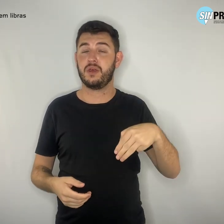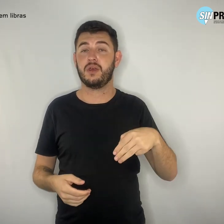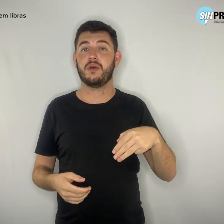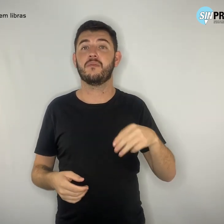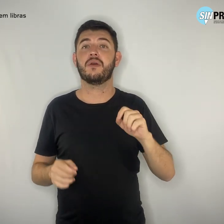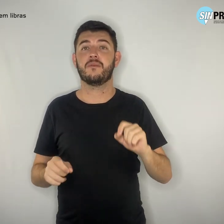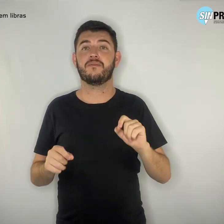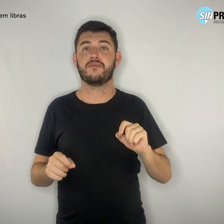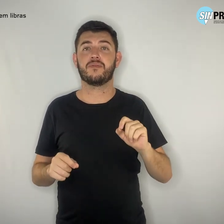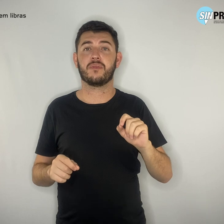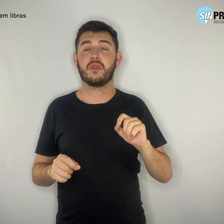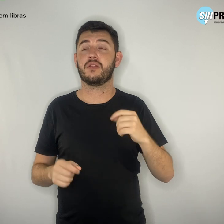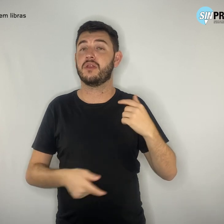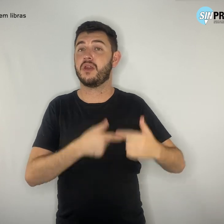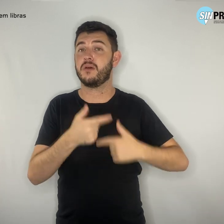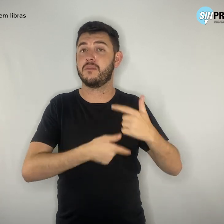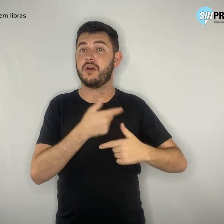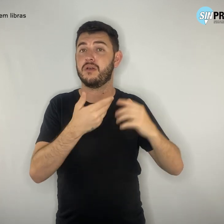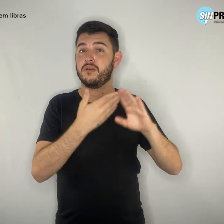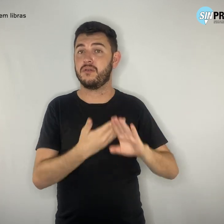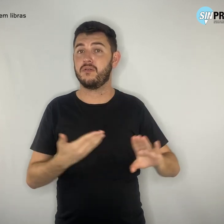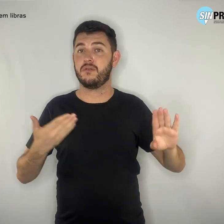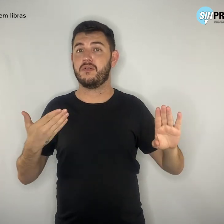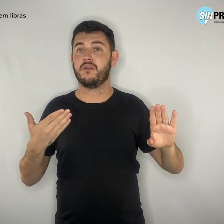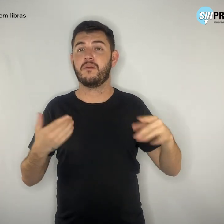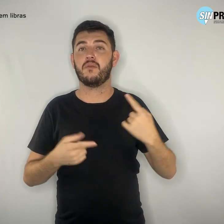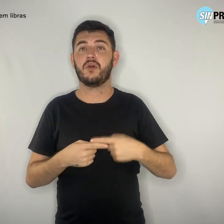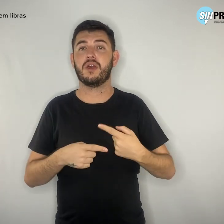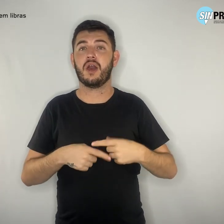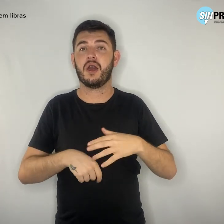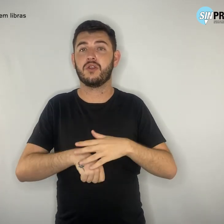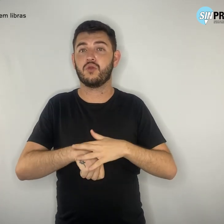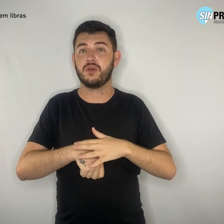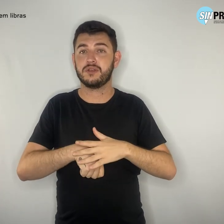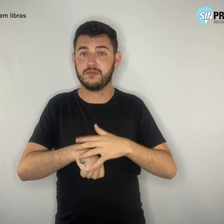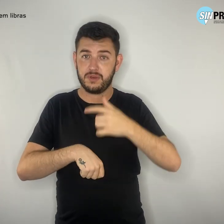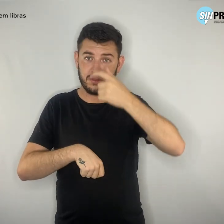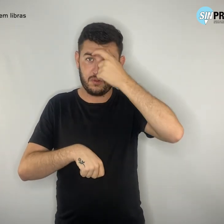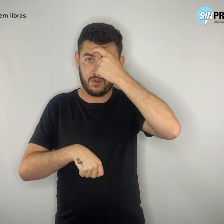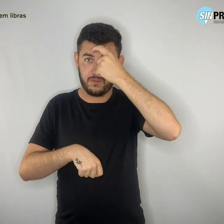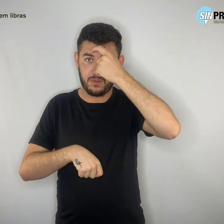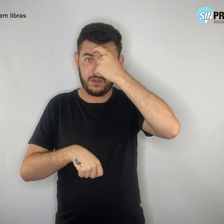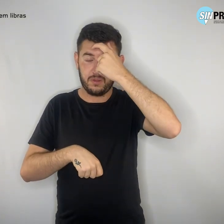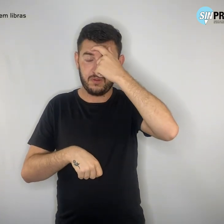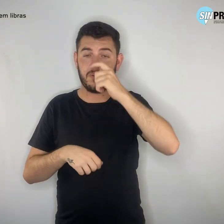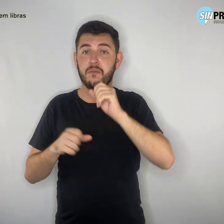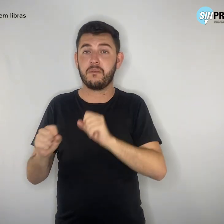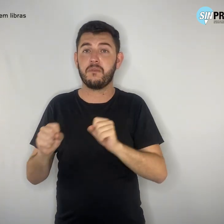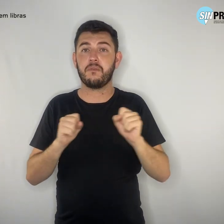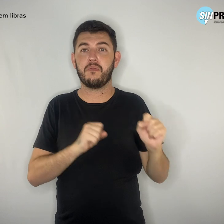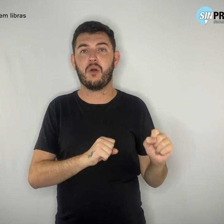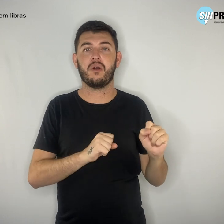sua rotina de trabalho por adoecimento psíquico podem ir parar numa